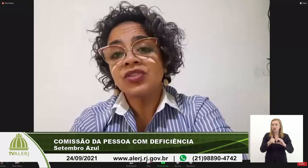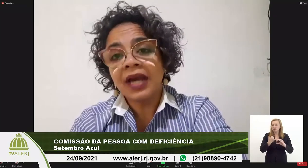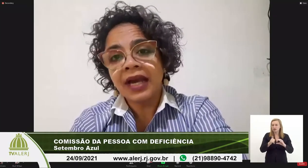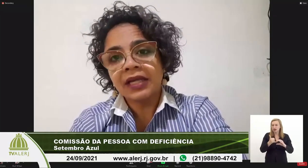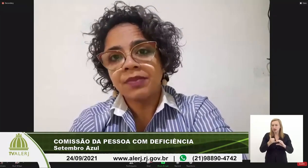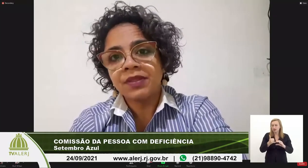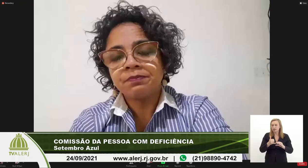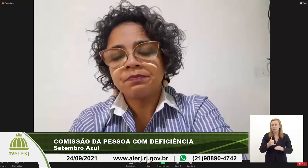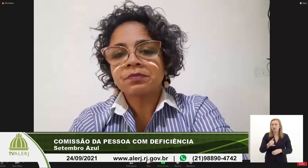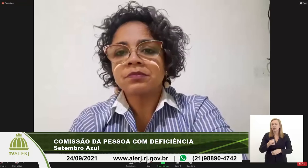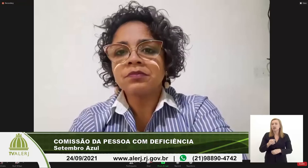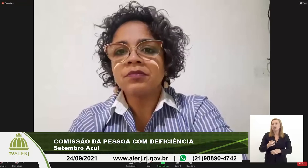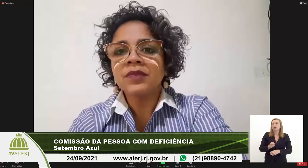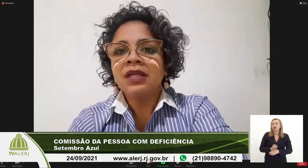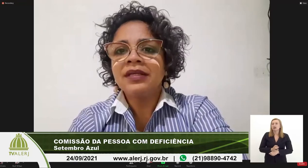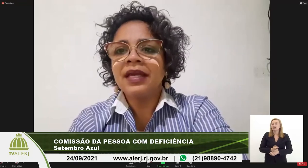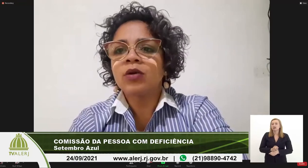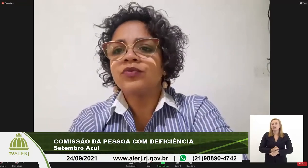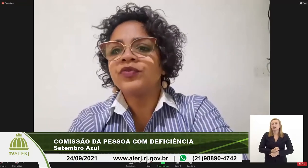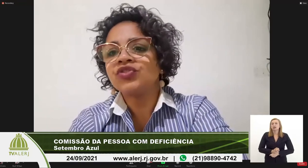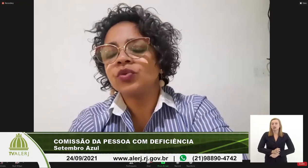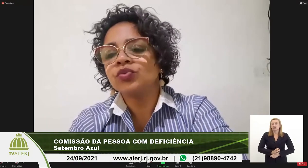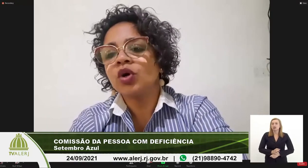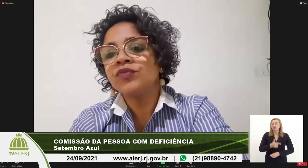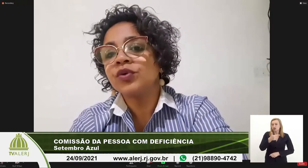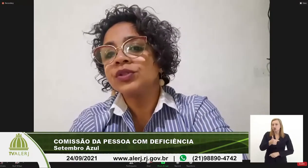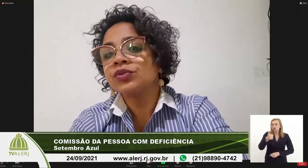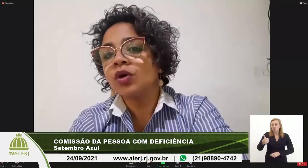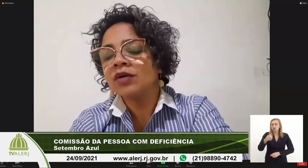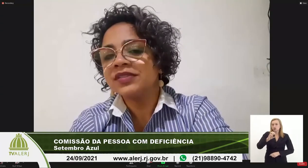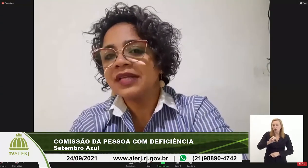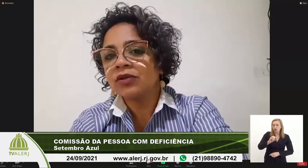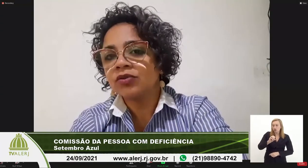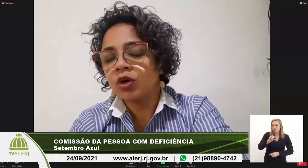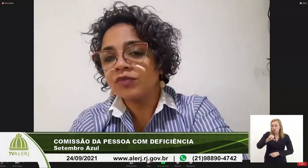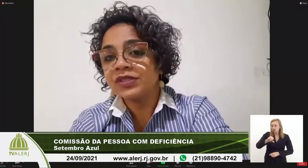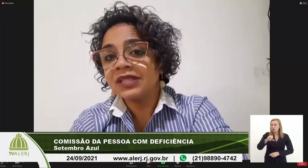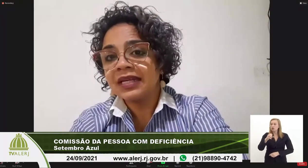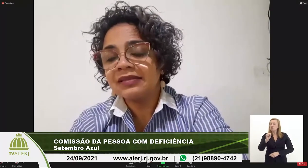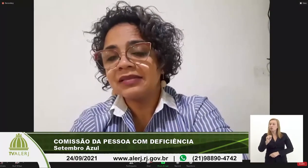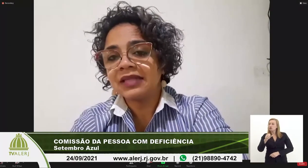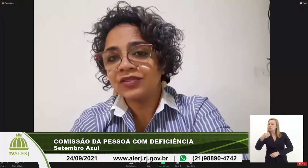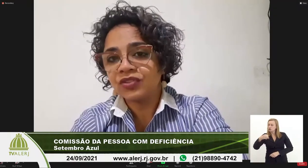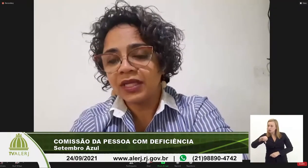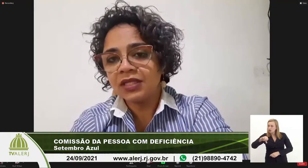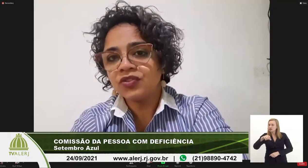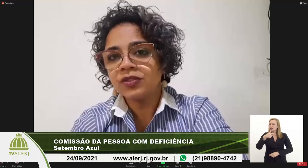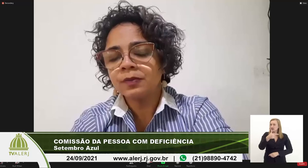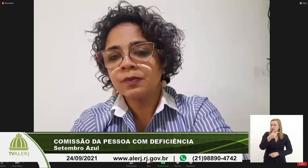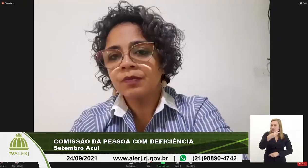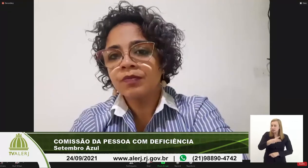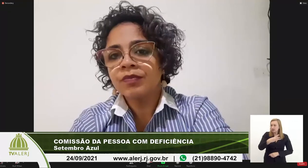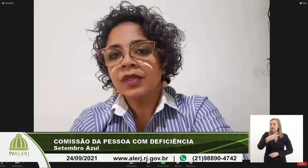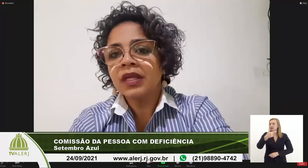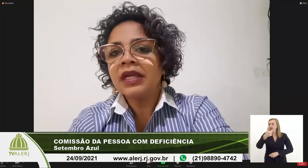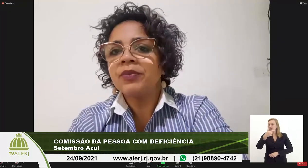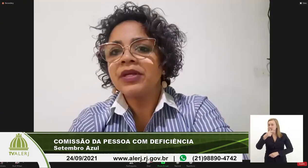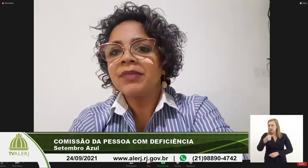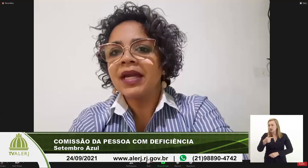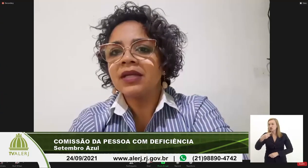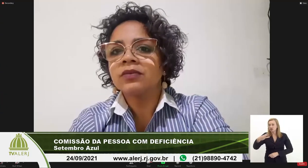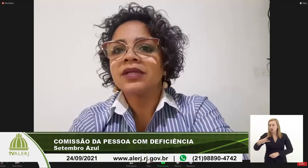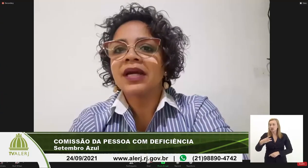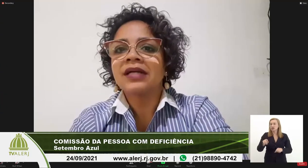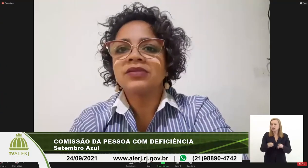e skype que é o 21 98909 1373 e